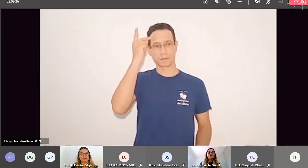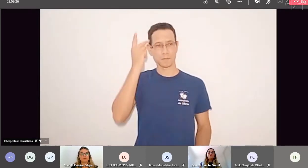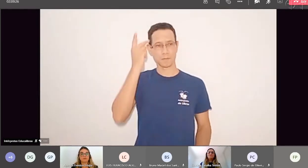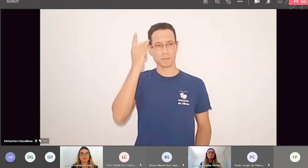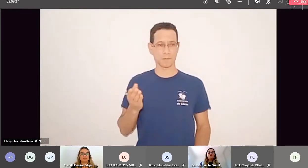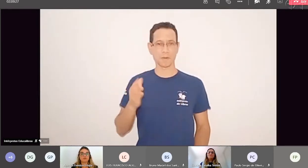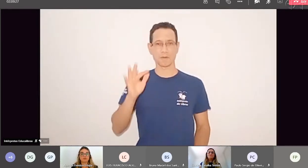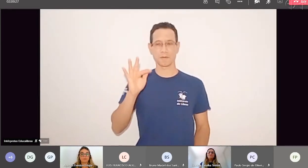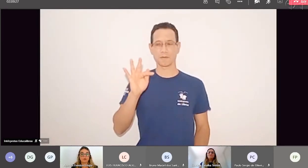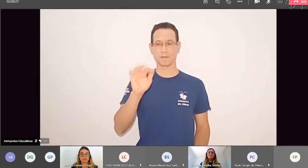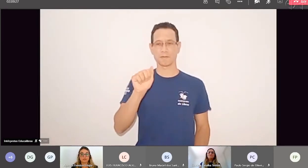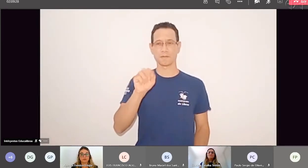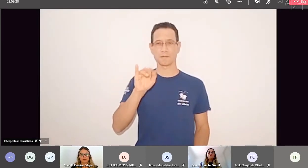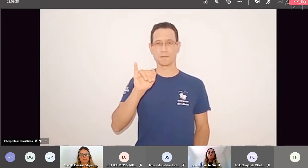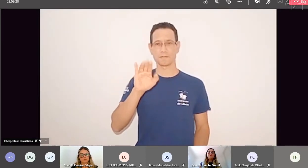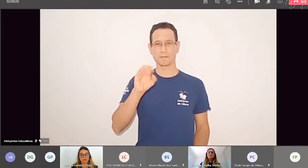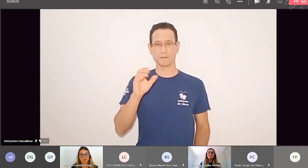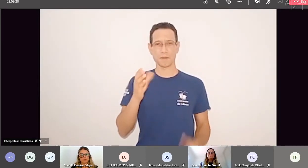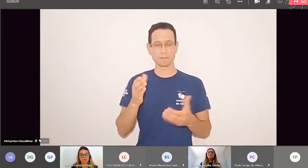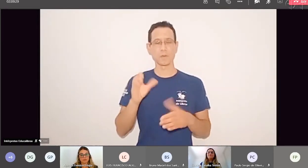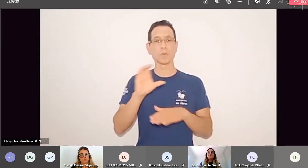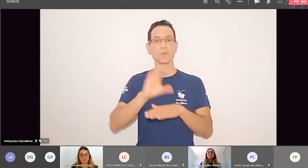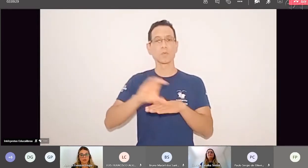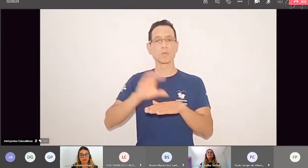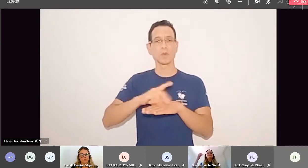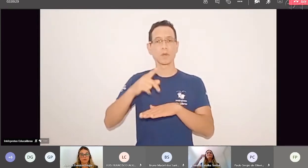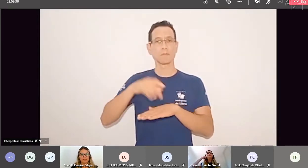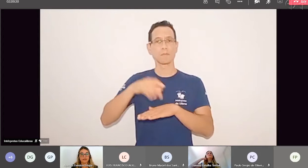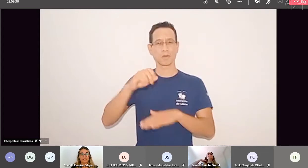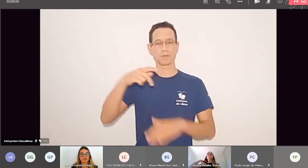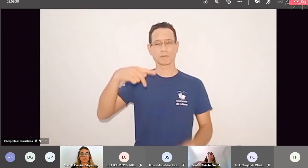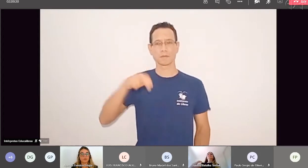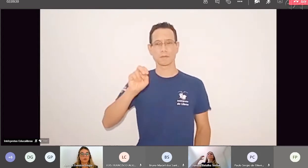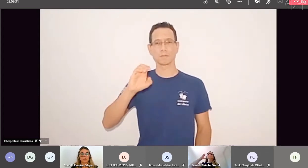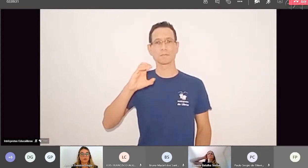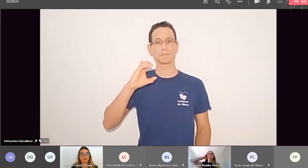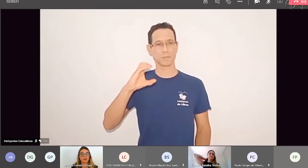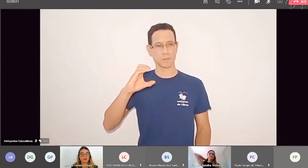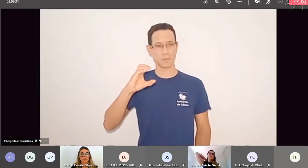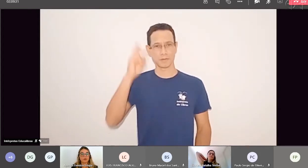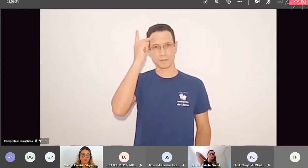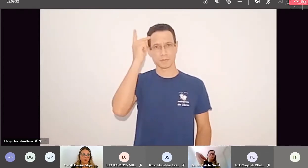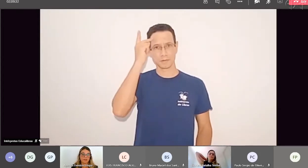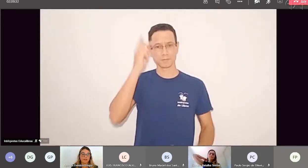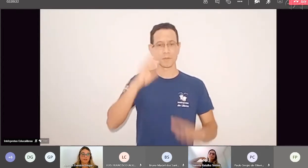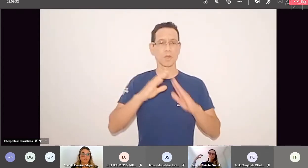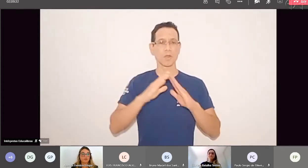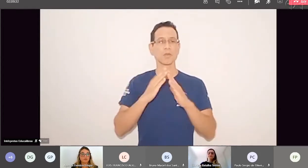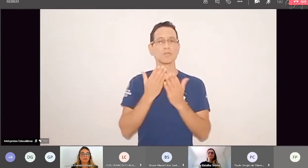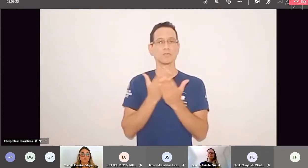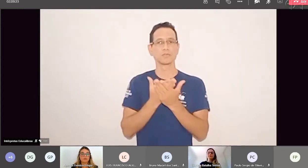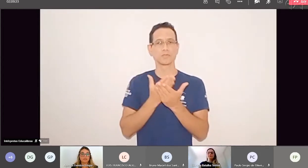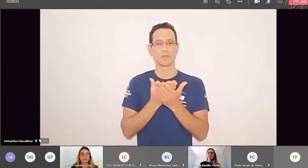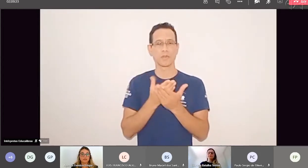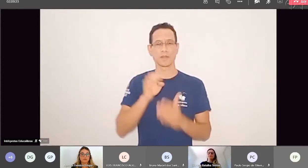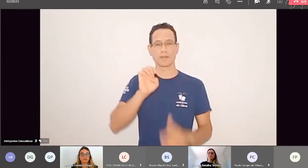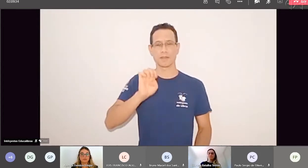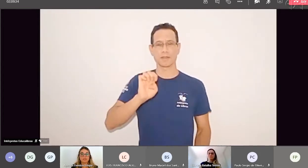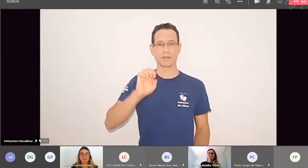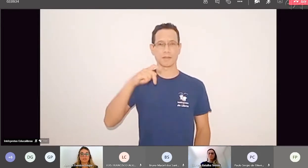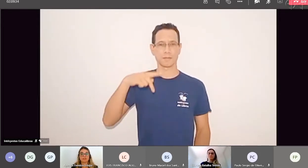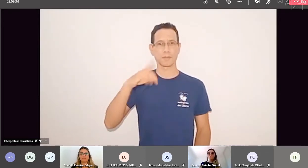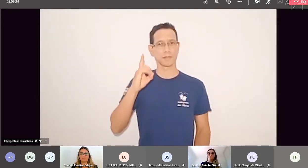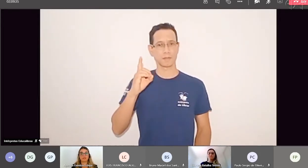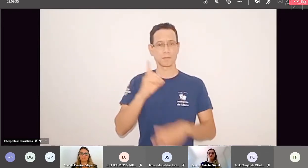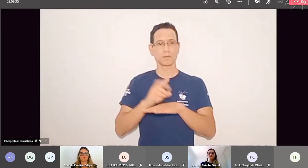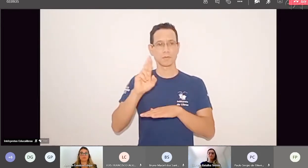Doutor Fábio é professor dos cursos de pós-graduação da PUC de São Paulo e da Escola Paulista de Direito, da EPD, e doutorando em